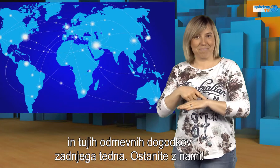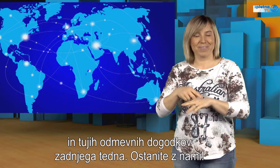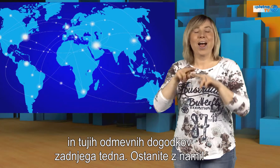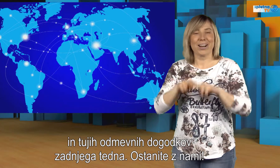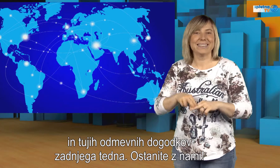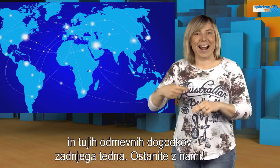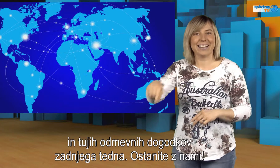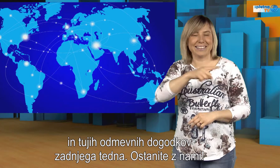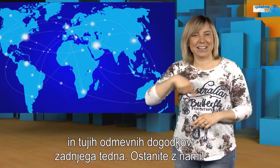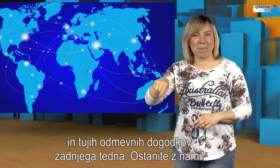Ostanite z nami.